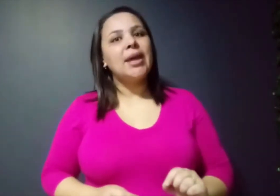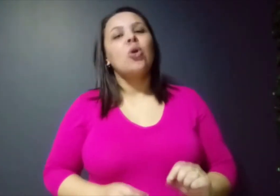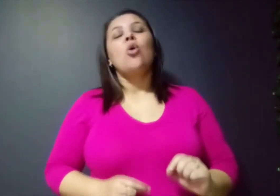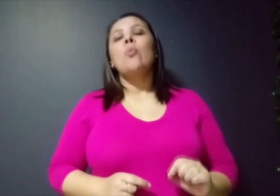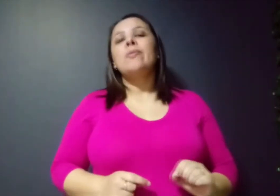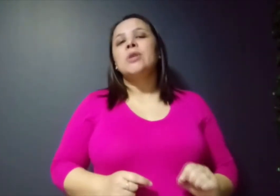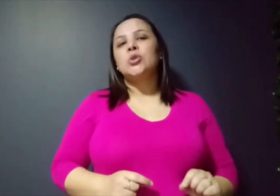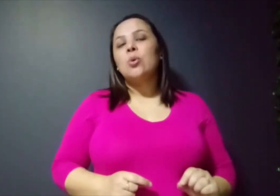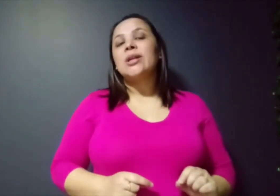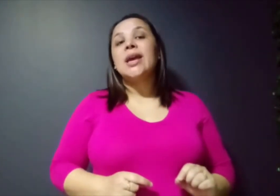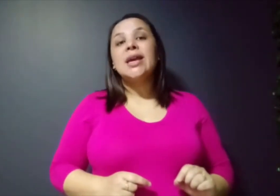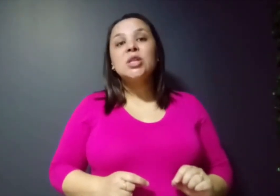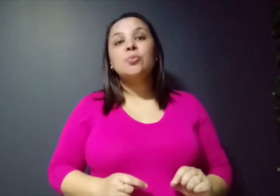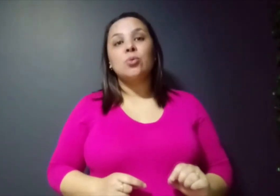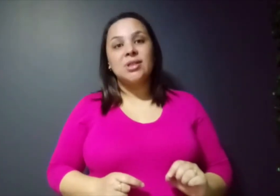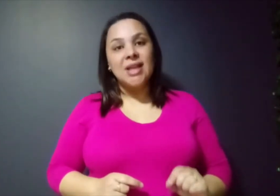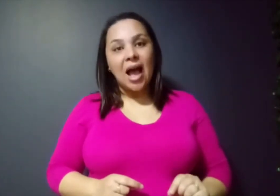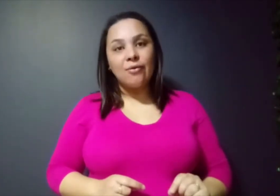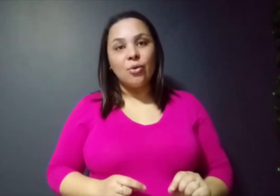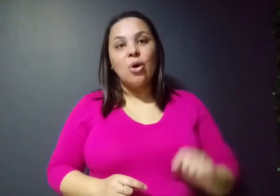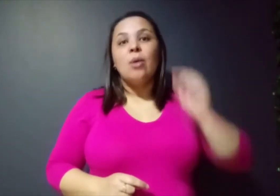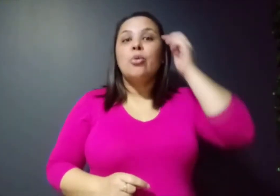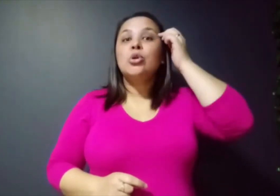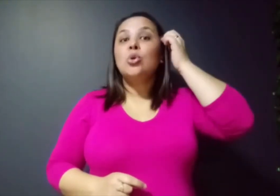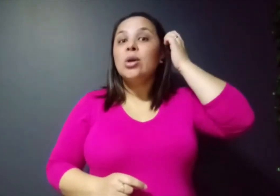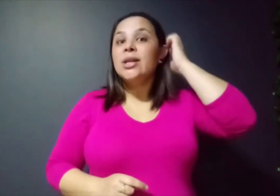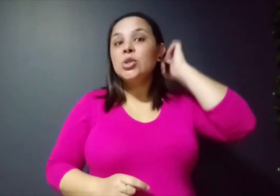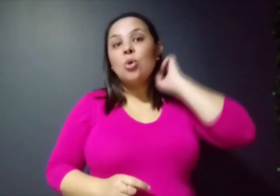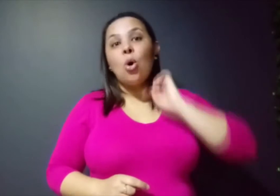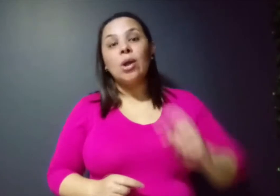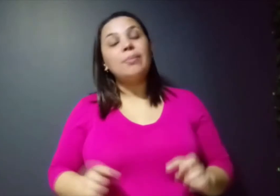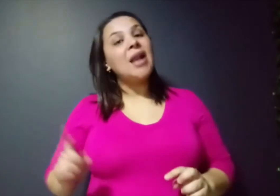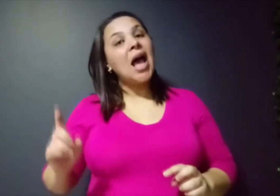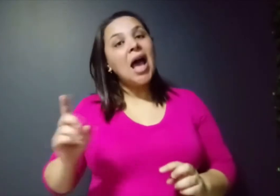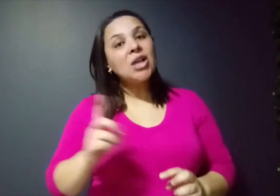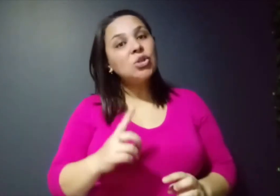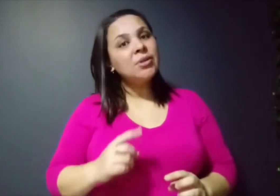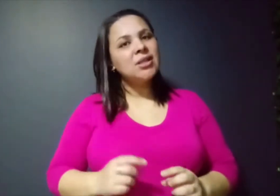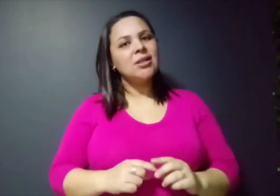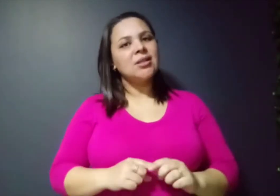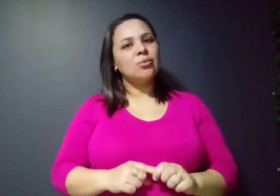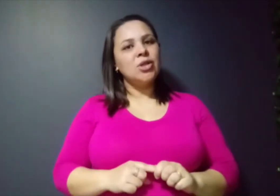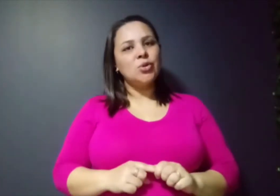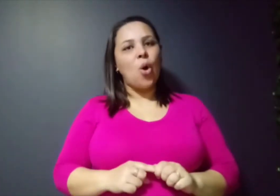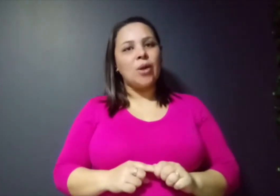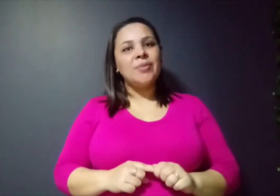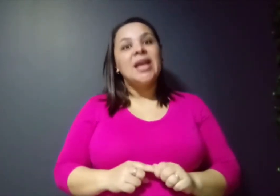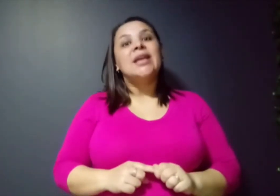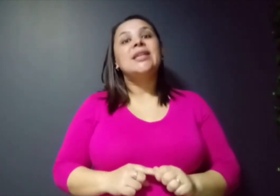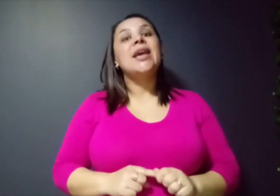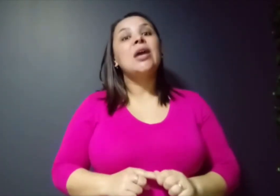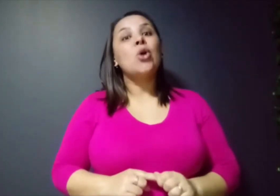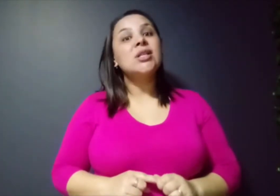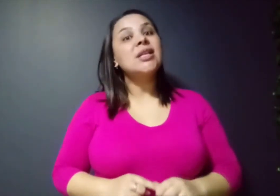uma pessoa que é responsável por toda a escola, pela administração da escola, que é a nossa